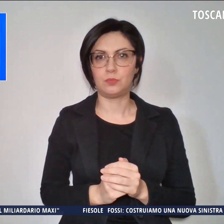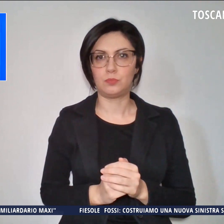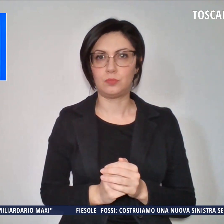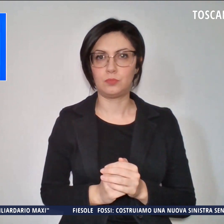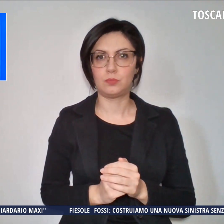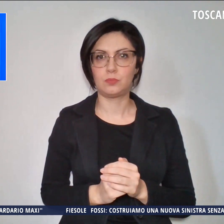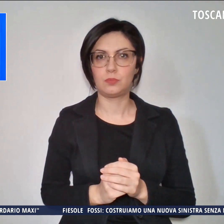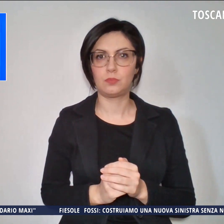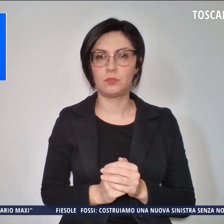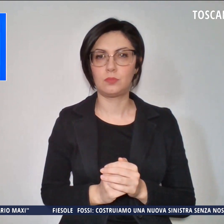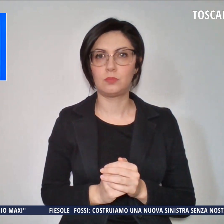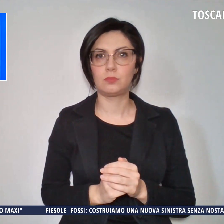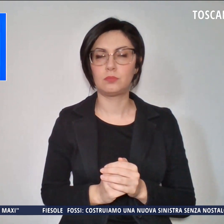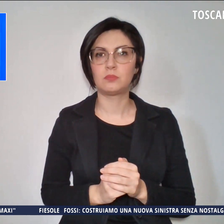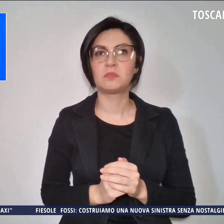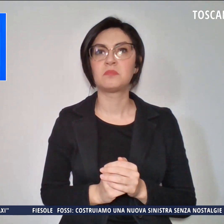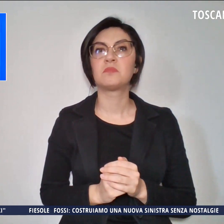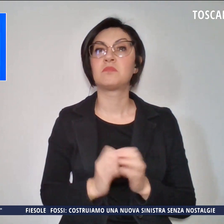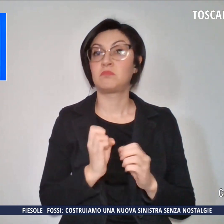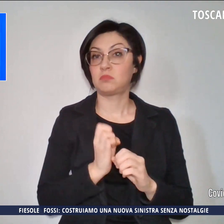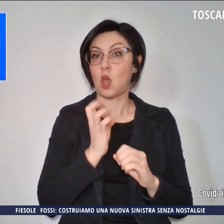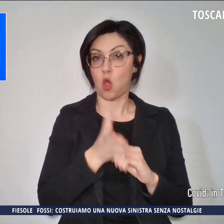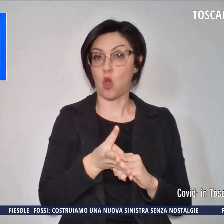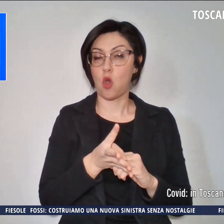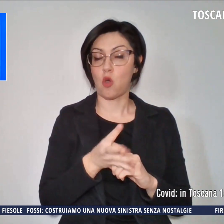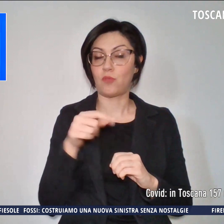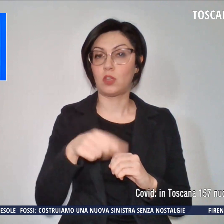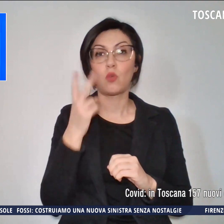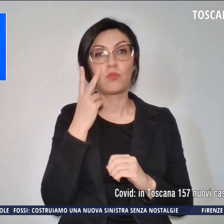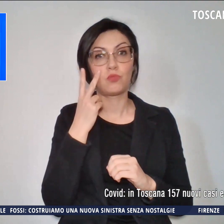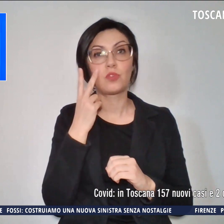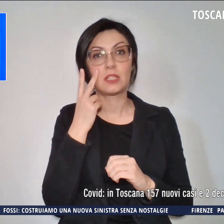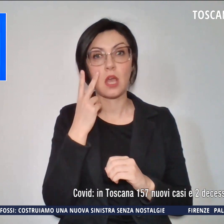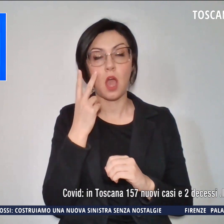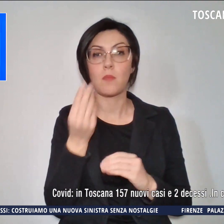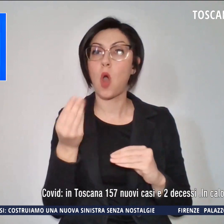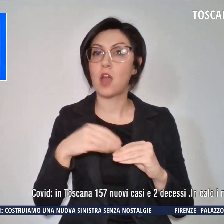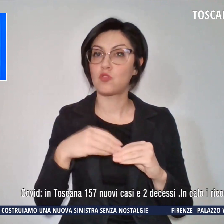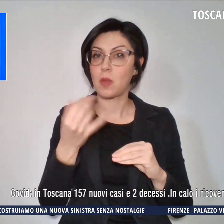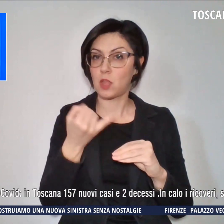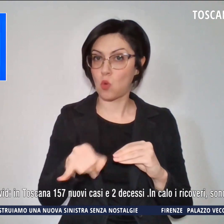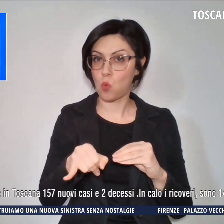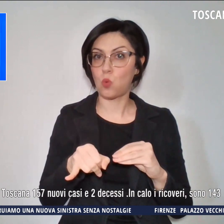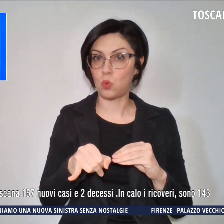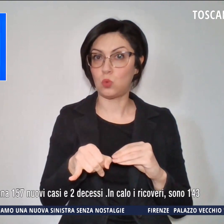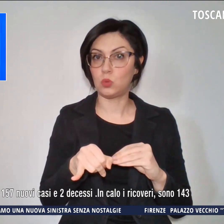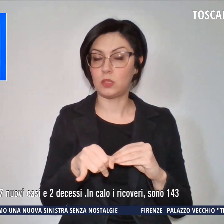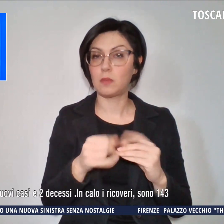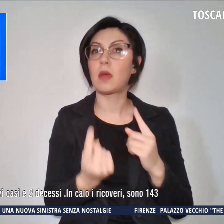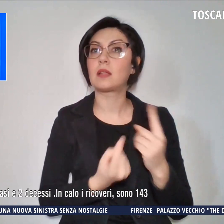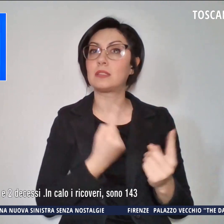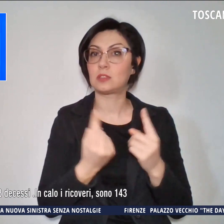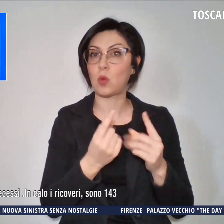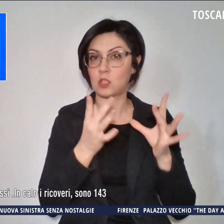E a proposito di Covid, guardiamo insieme gli ultimi aggiornamenti per quanto riguarda la casistica in